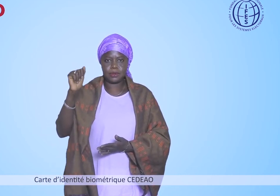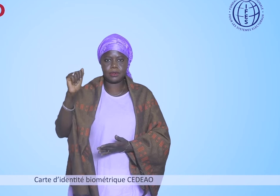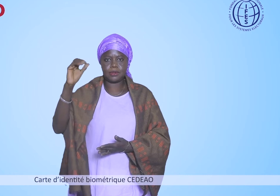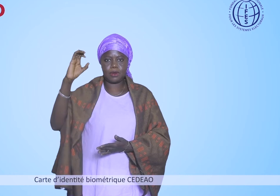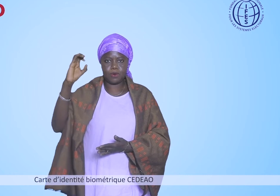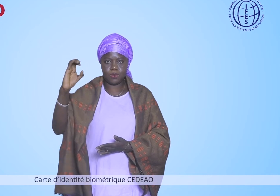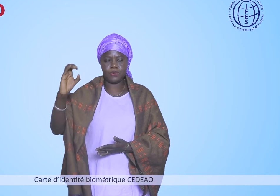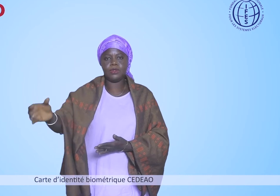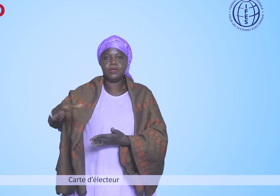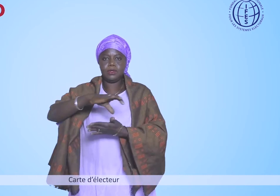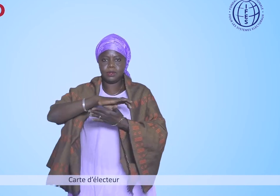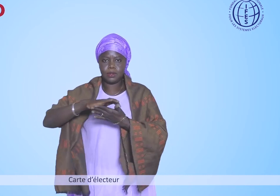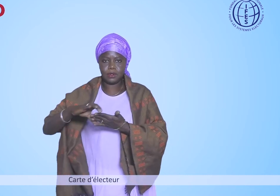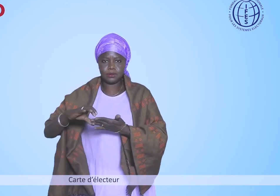Carte des lecteurs